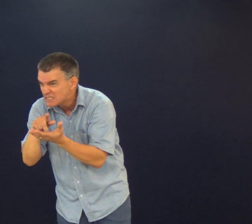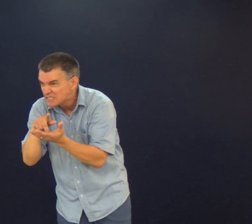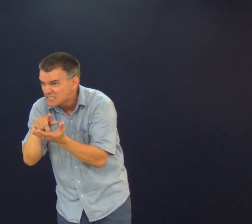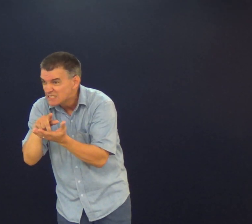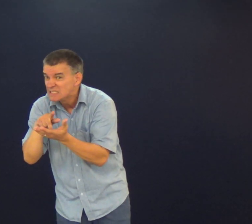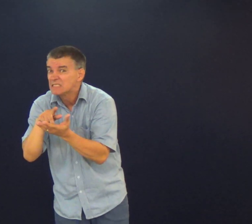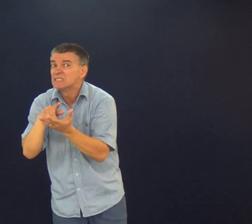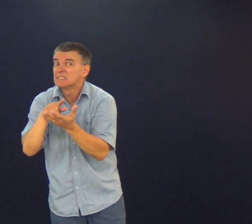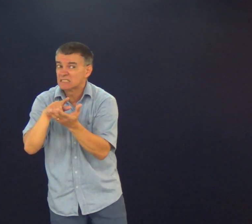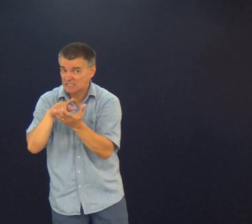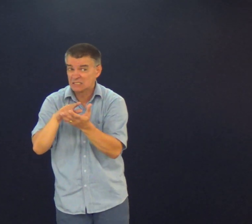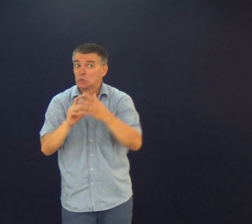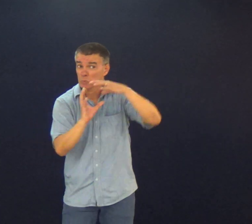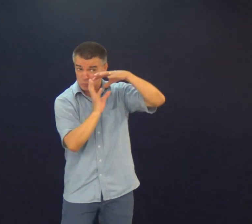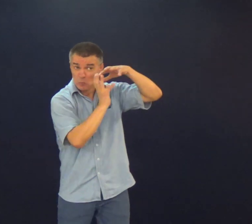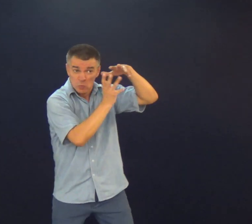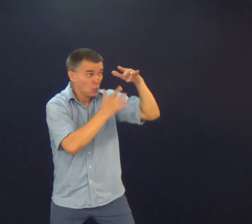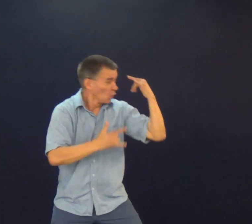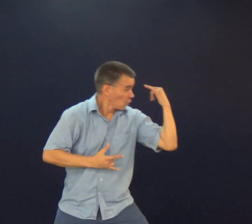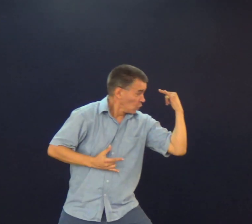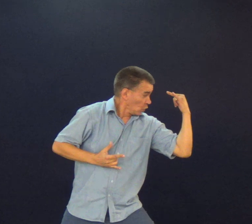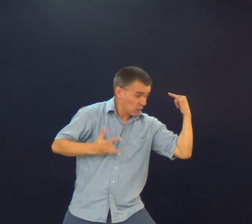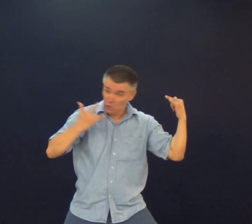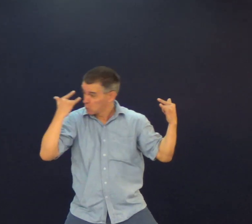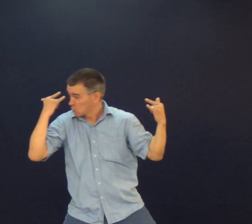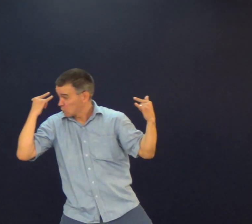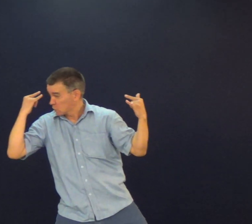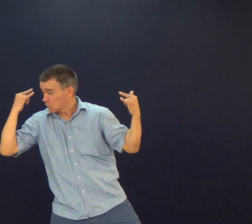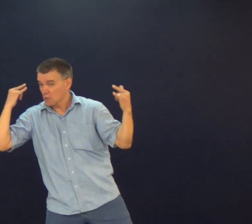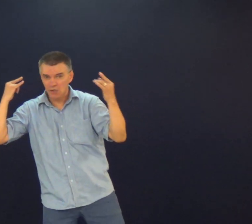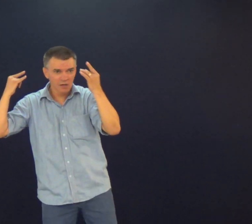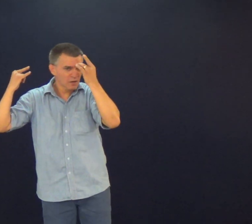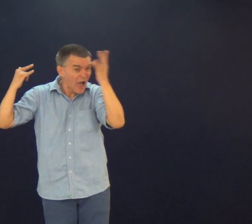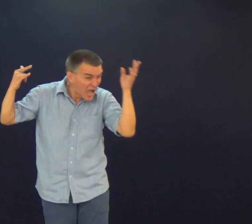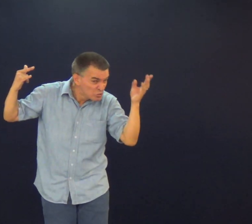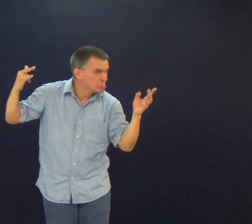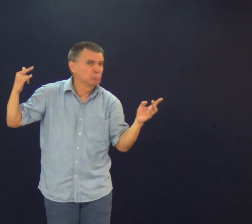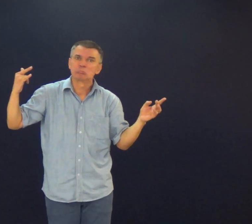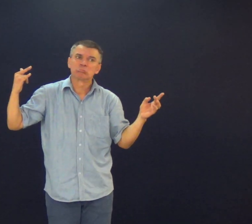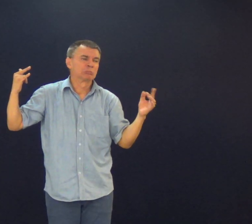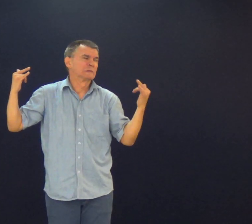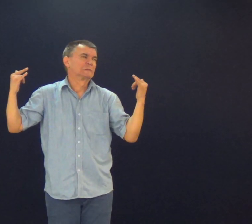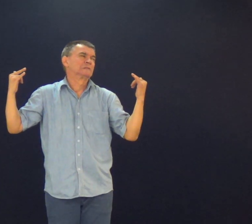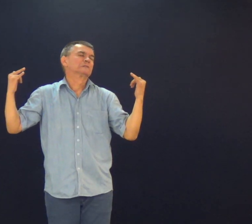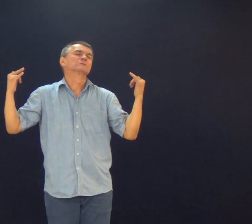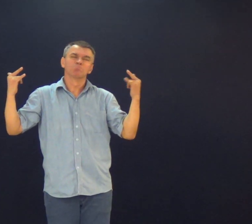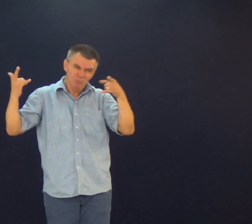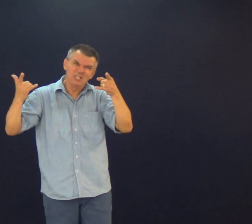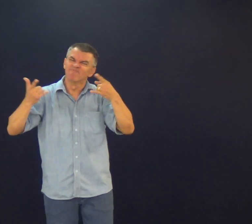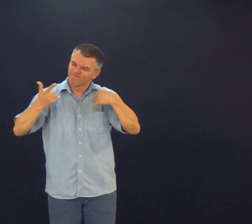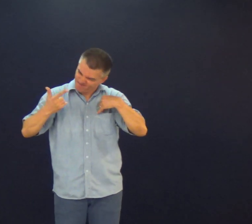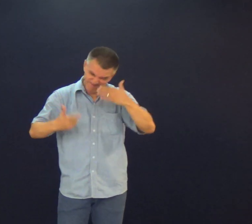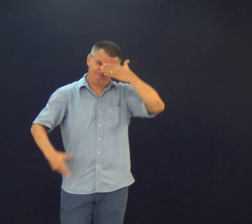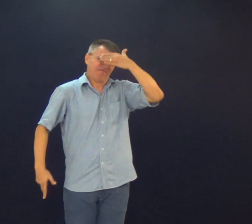Se você está de mal com alguma coisa Não é verdade? O mundo é muito atrativo É muito fácil ser atraído Muito fácil